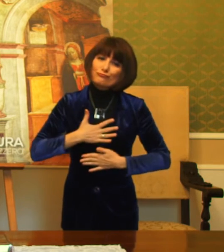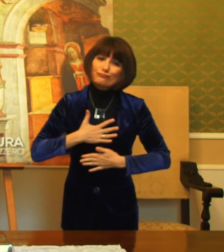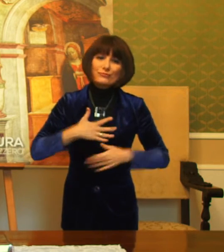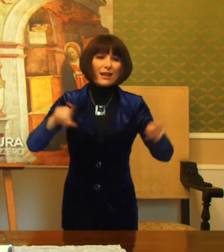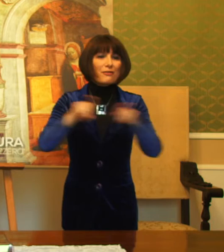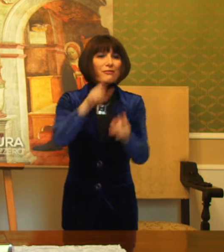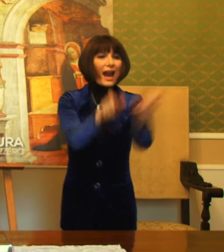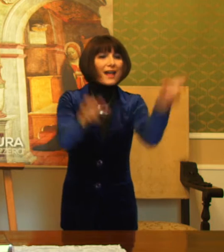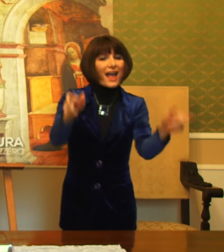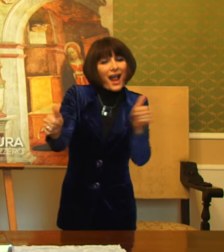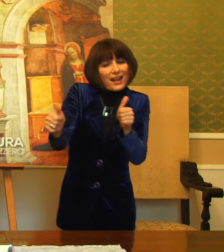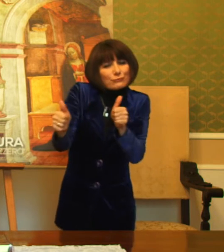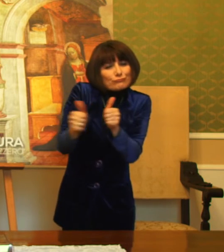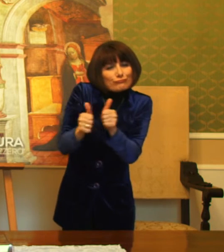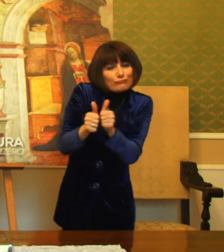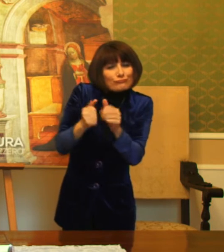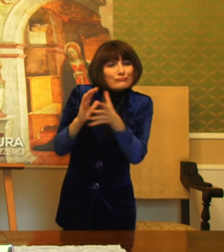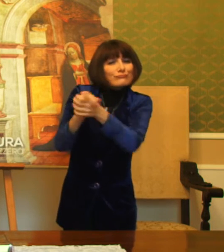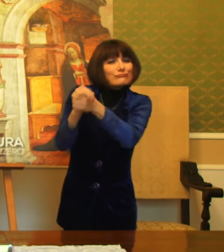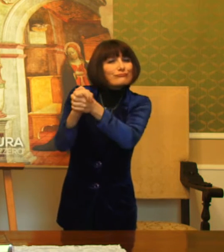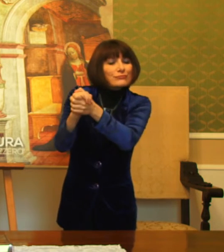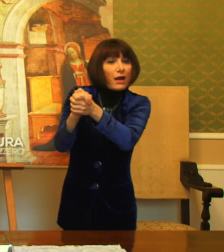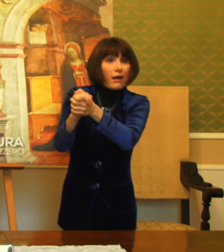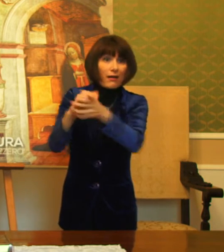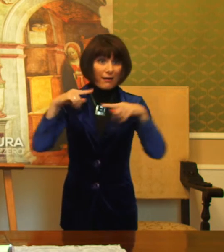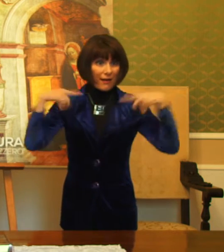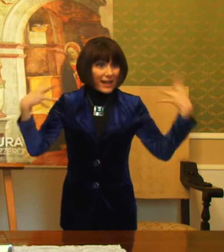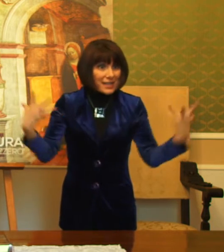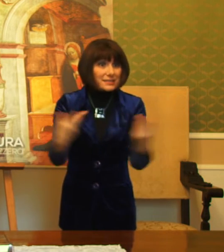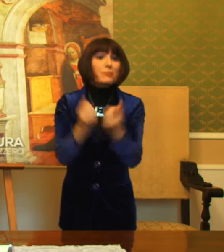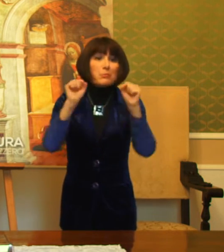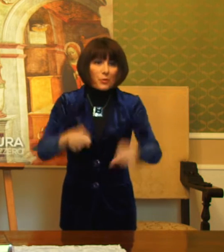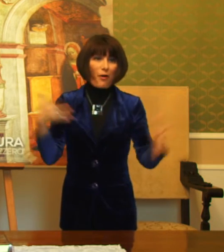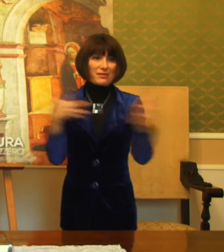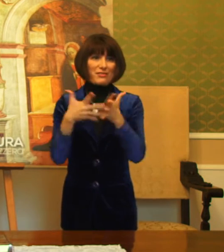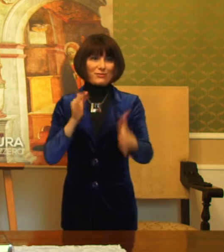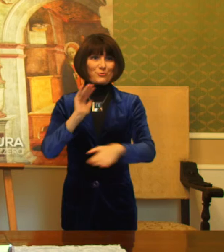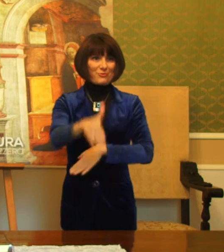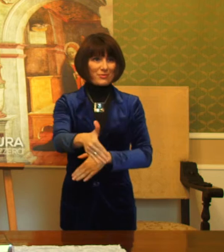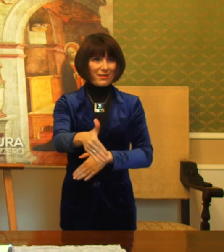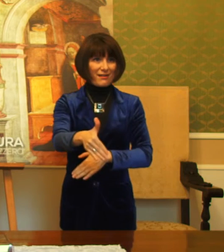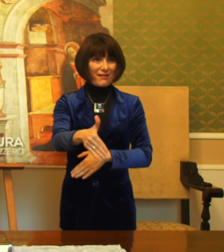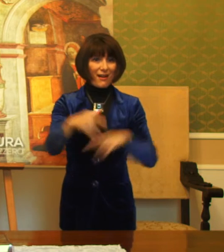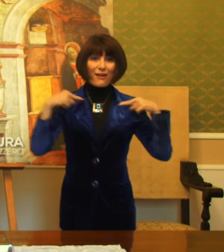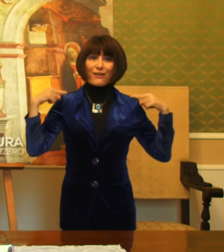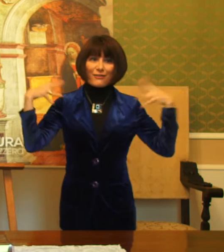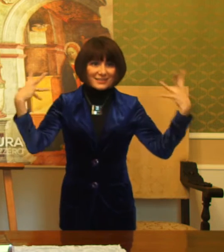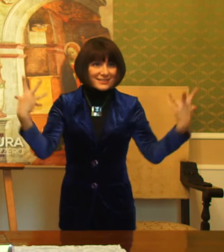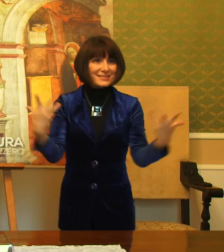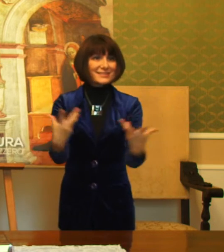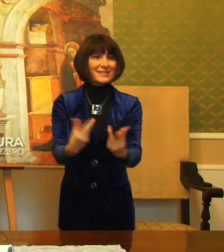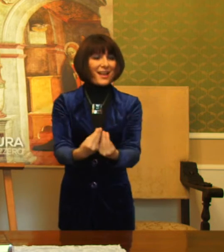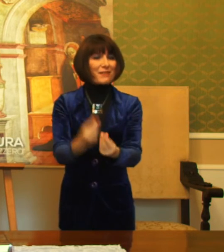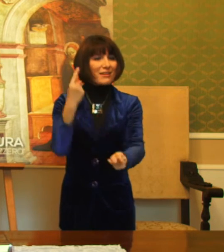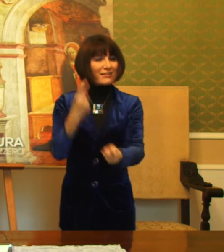fratelli. Insieme possiamo far fronte alle difficoltà, insieme, dunque riscoprendo anche quella